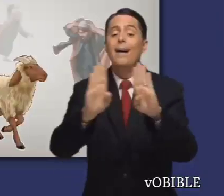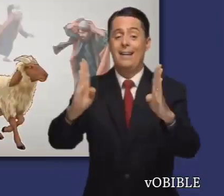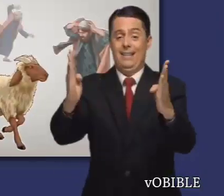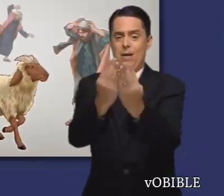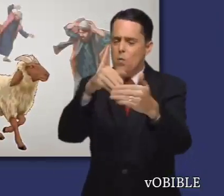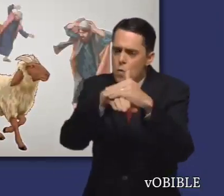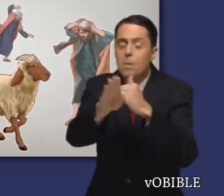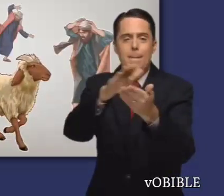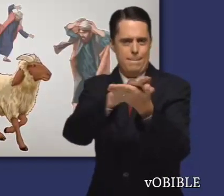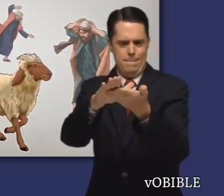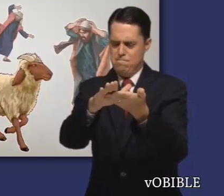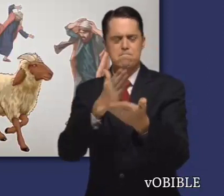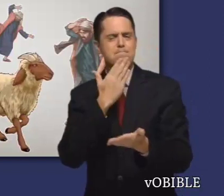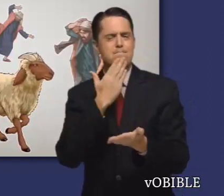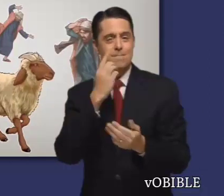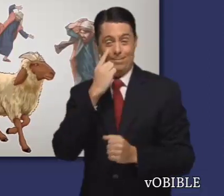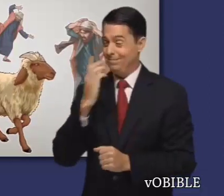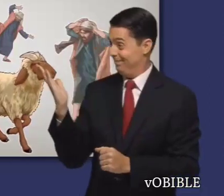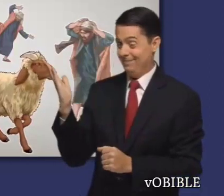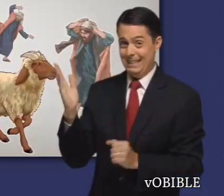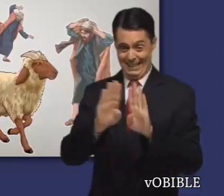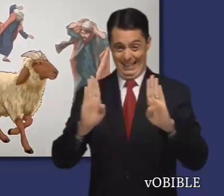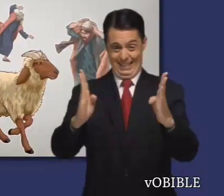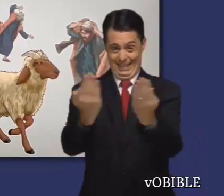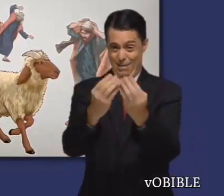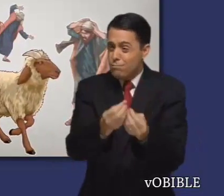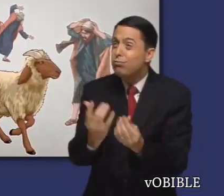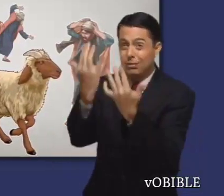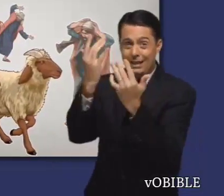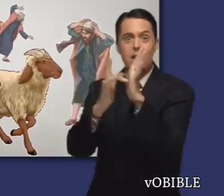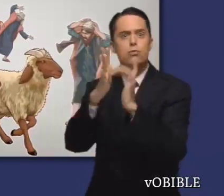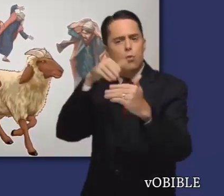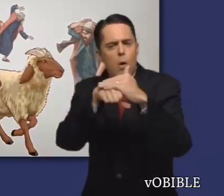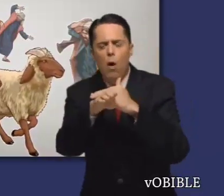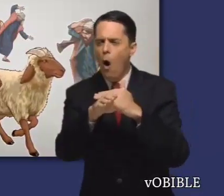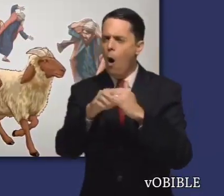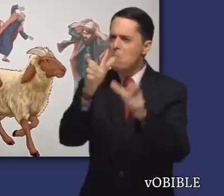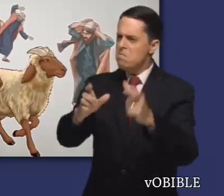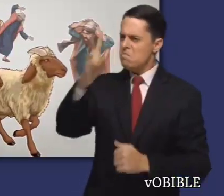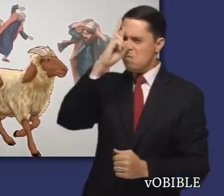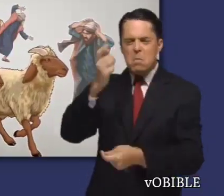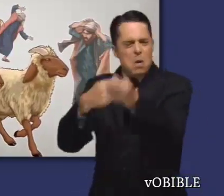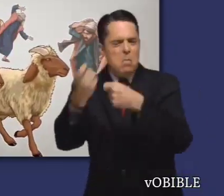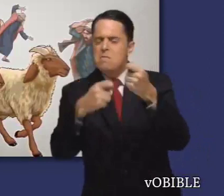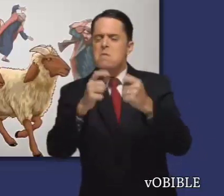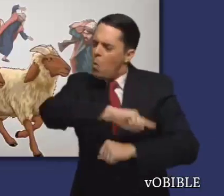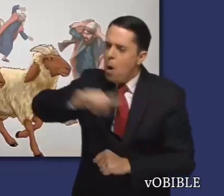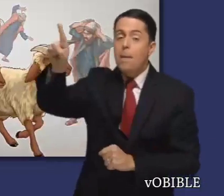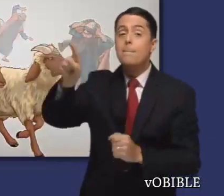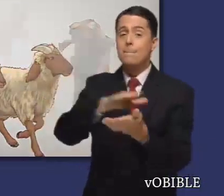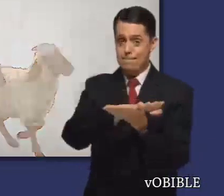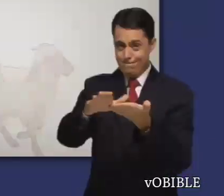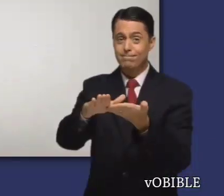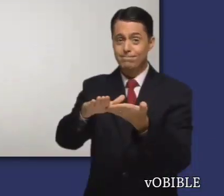o mensajero del pacto, iría al templo y lo limpiaría. Esto se cumplió cuando Jesús echó del templo a los avariciosos